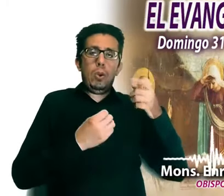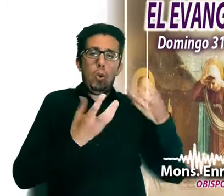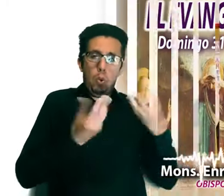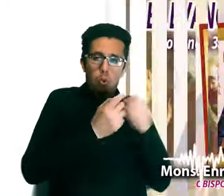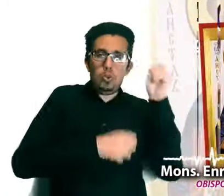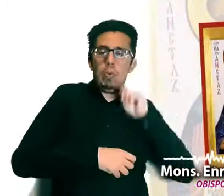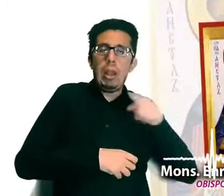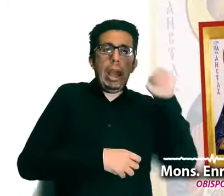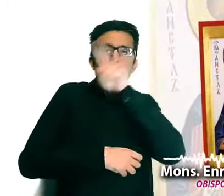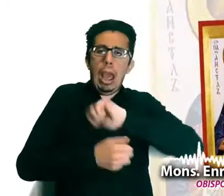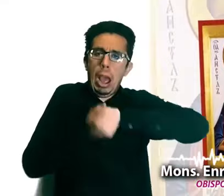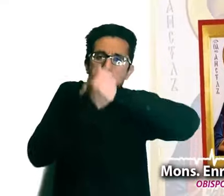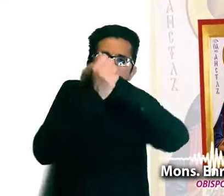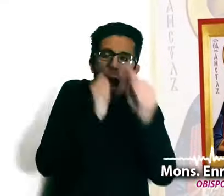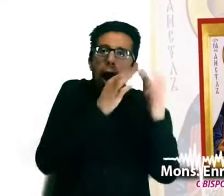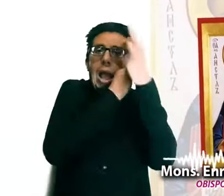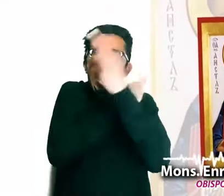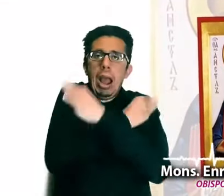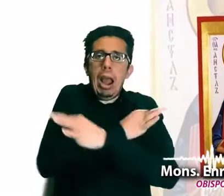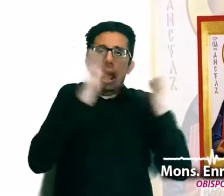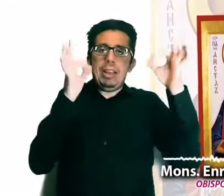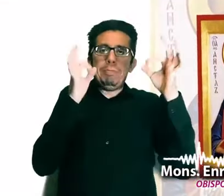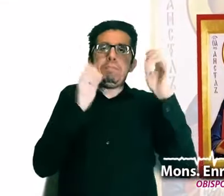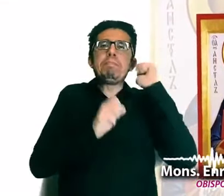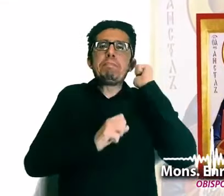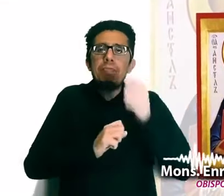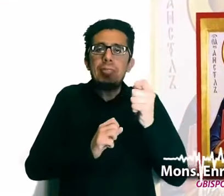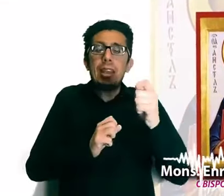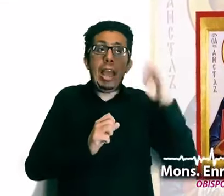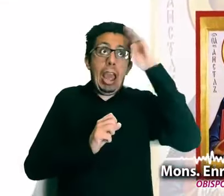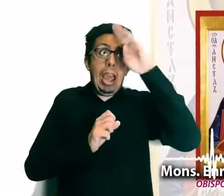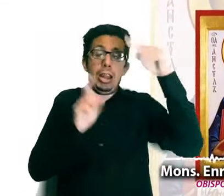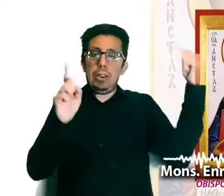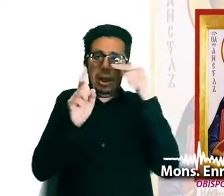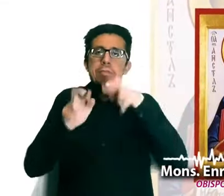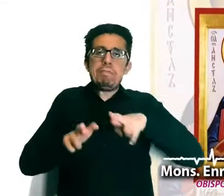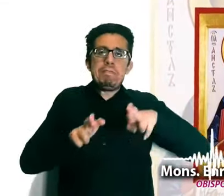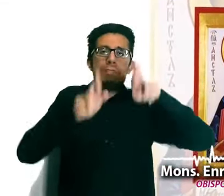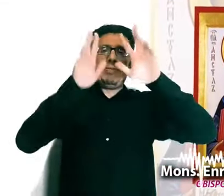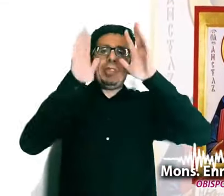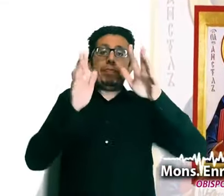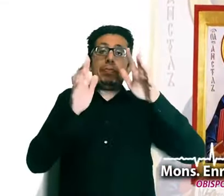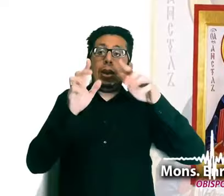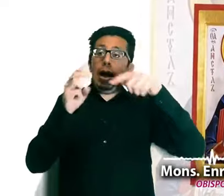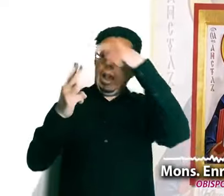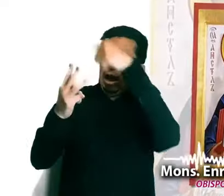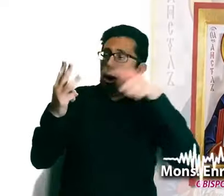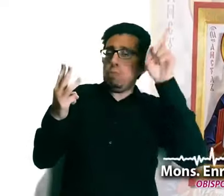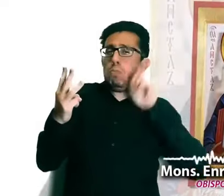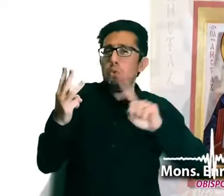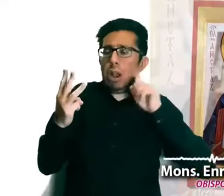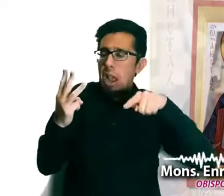Señor ha resucitado. Y son precisamente ellas las débiles y despreciadas